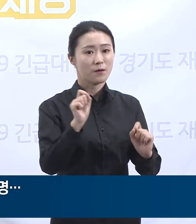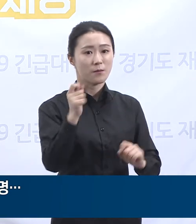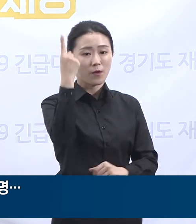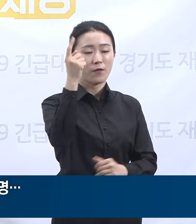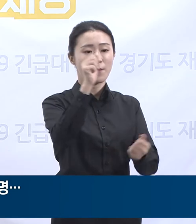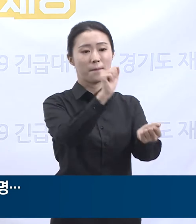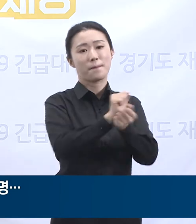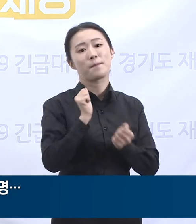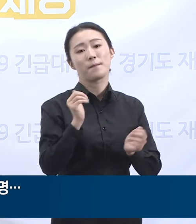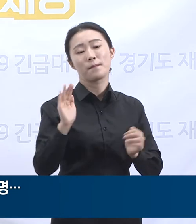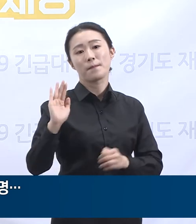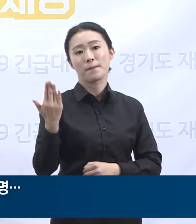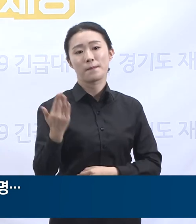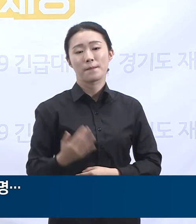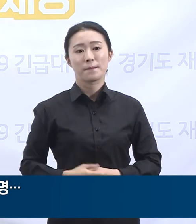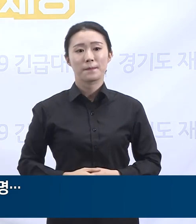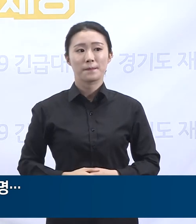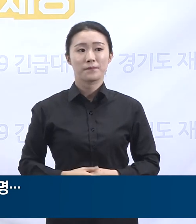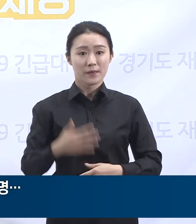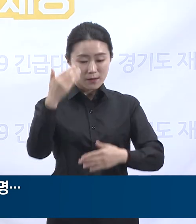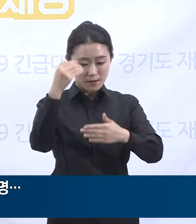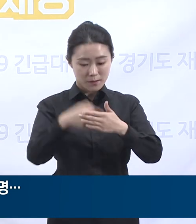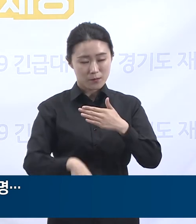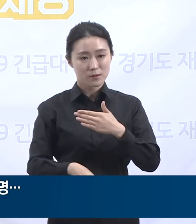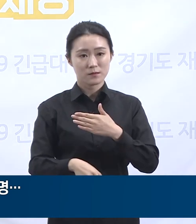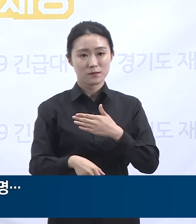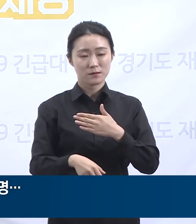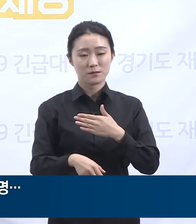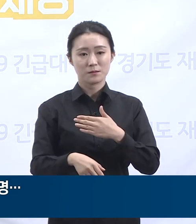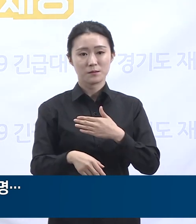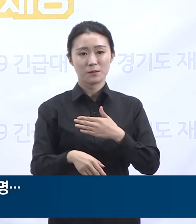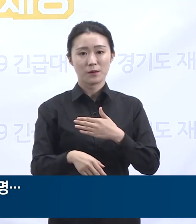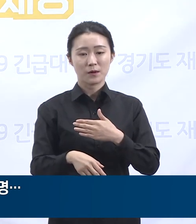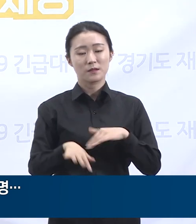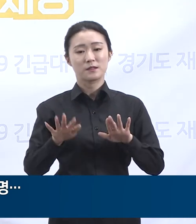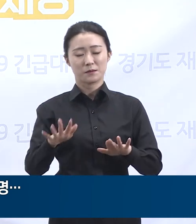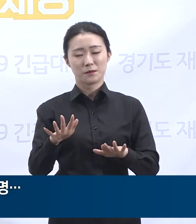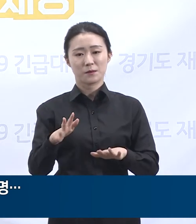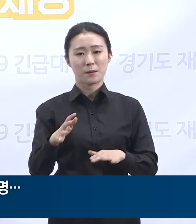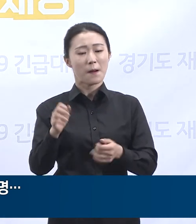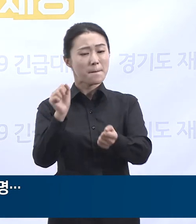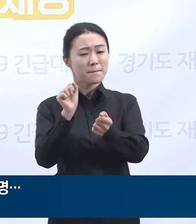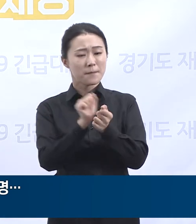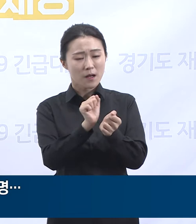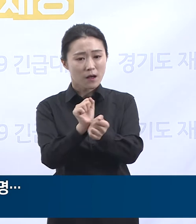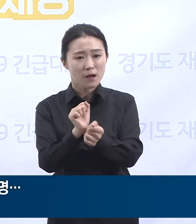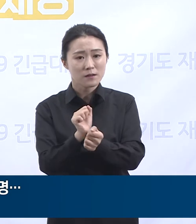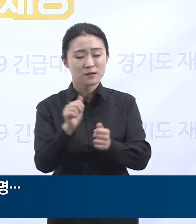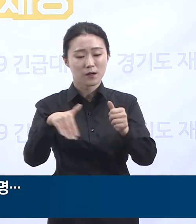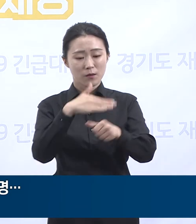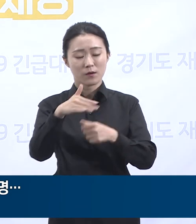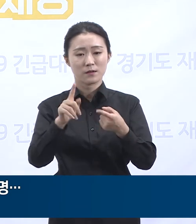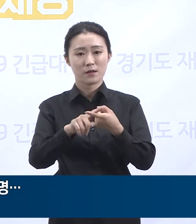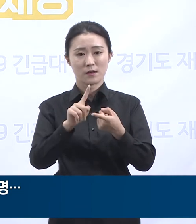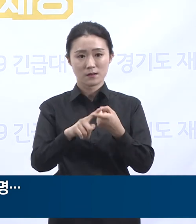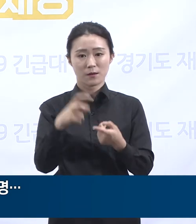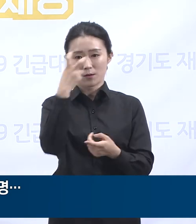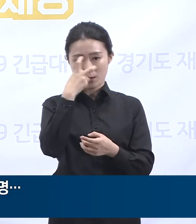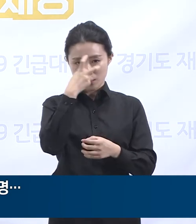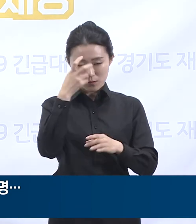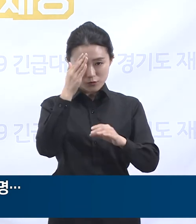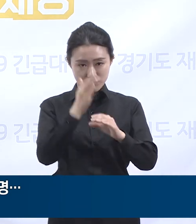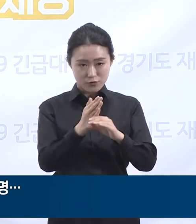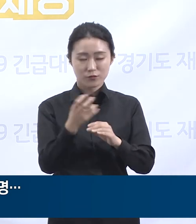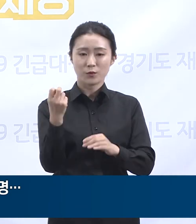감염 경로들은 아직 확인 중인 과정이고 감염원 추가 접촉자에 대한 심층 역학 조사를 진행